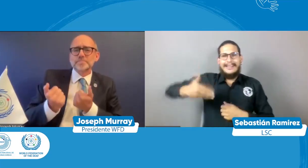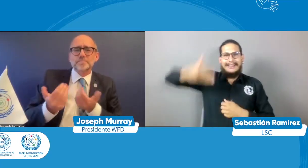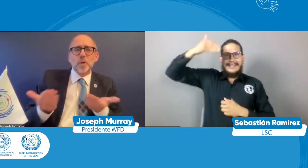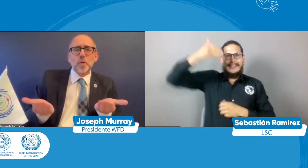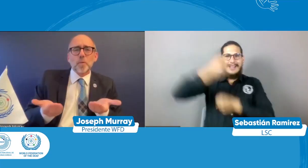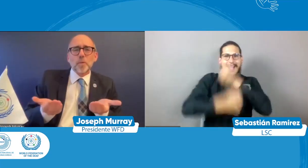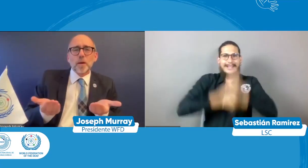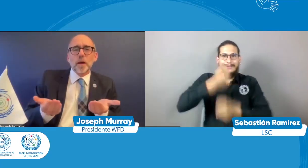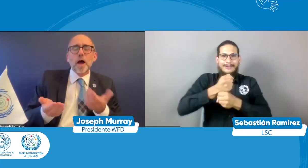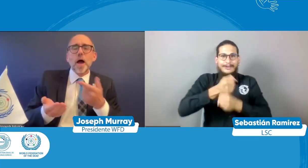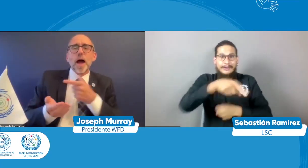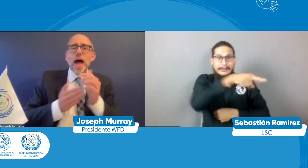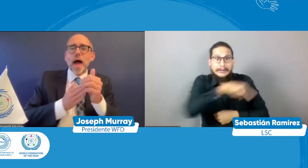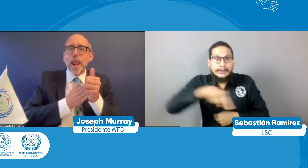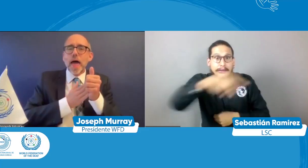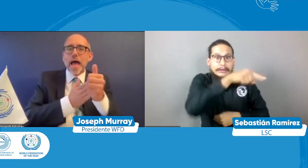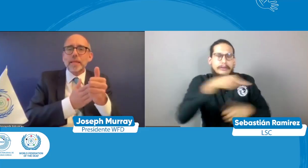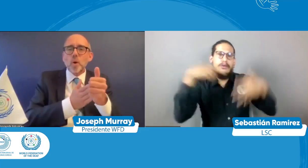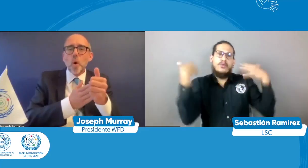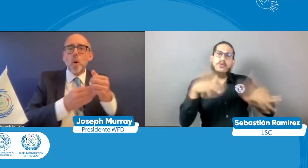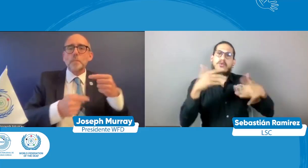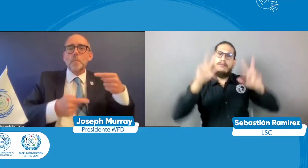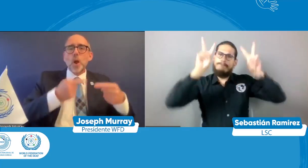necesitamos que dentro de ese llamado